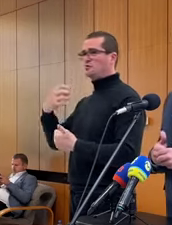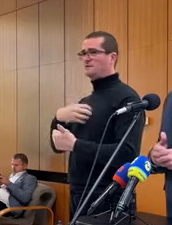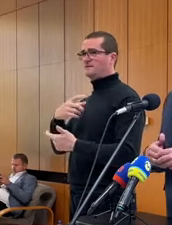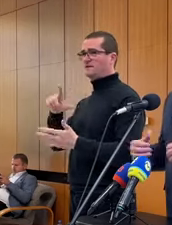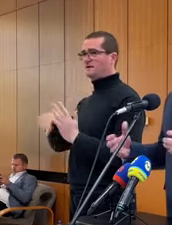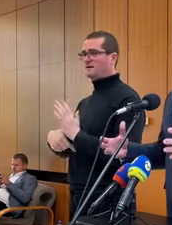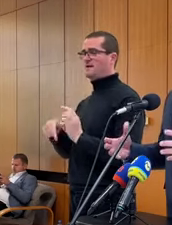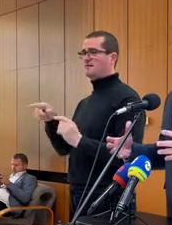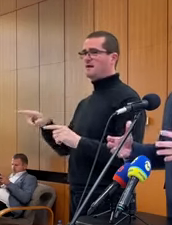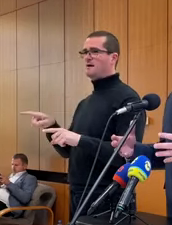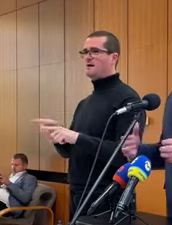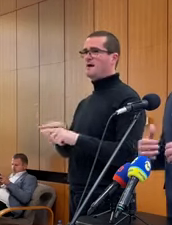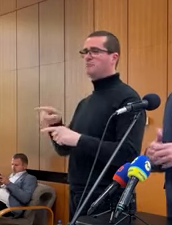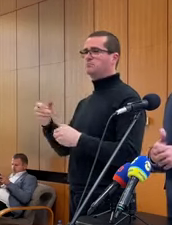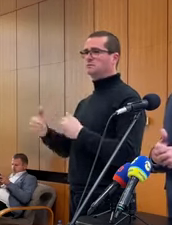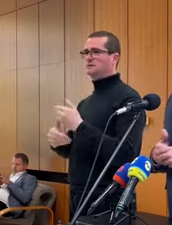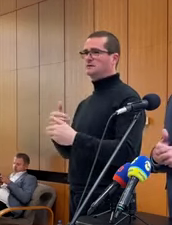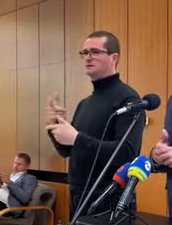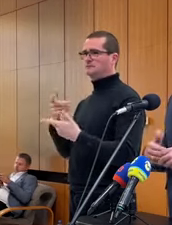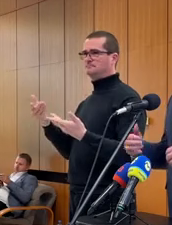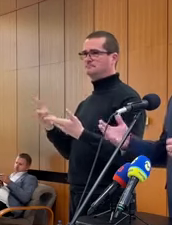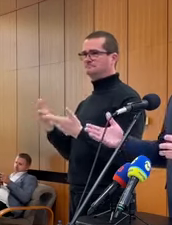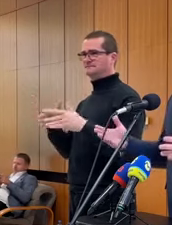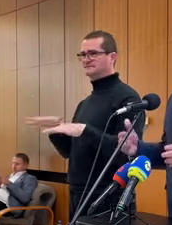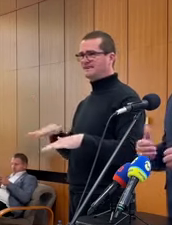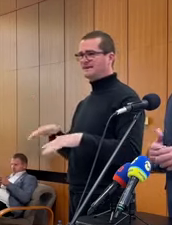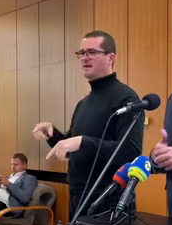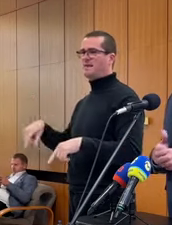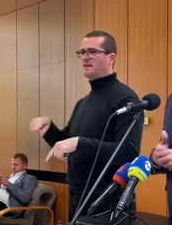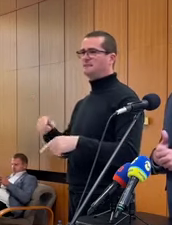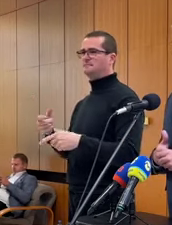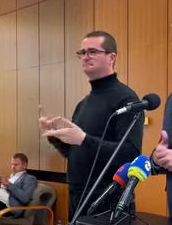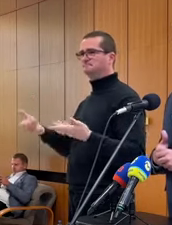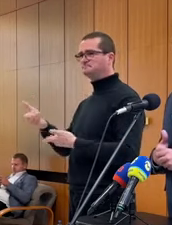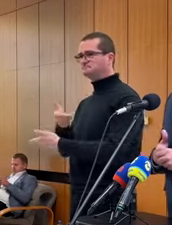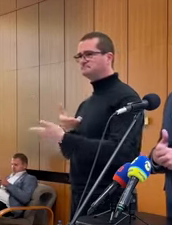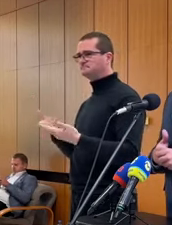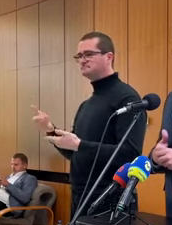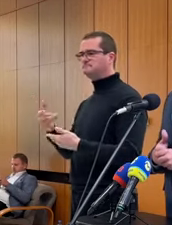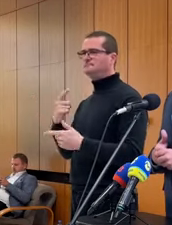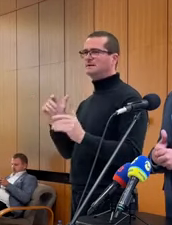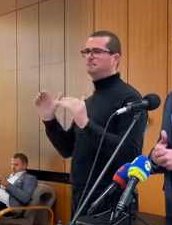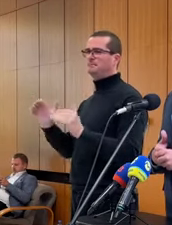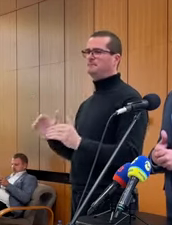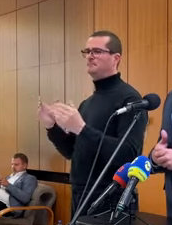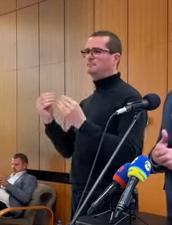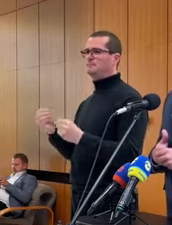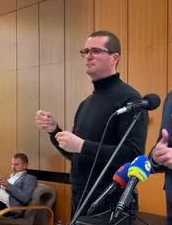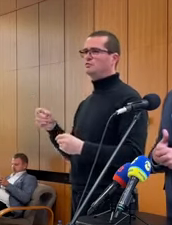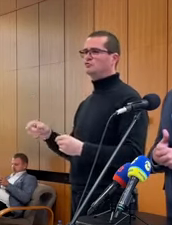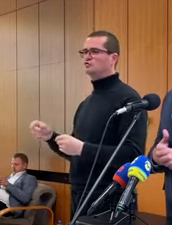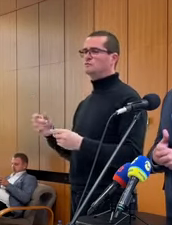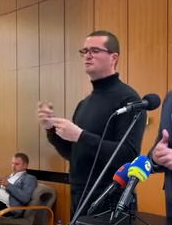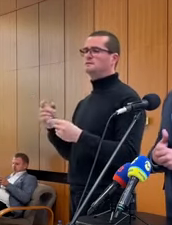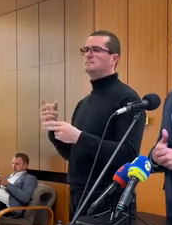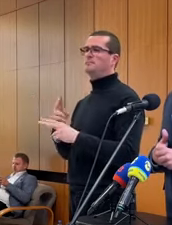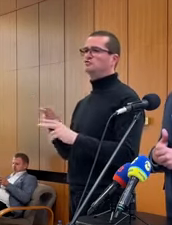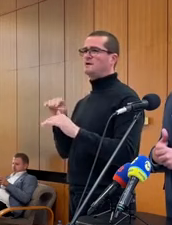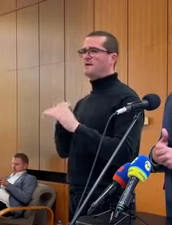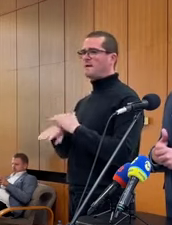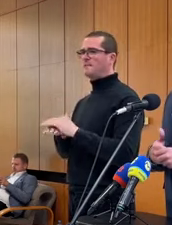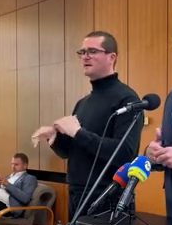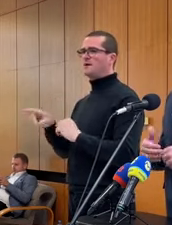Trnavský kraj, tak aby tie procesy boli zosúľadené, aby sa minimalizoval počet prípadne